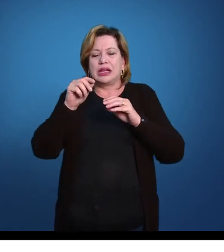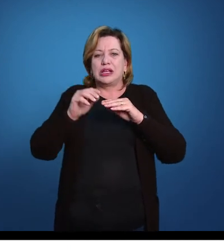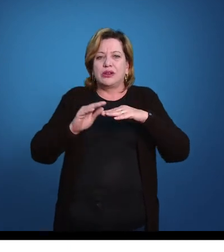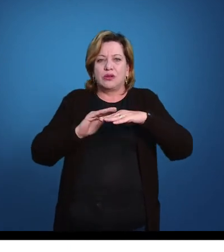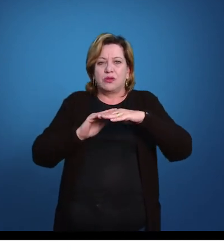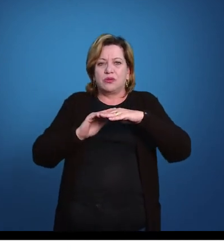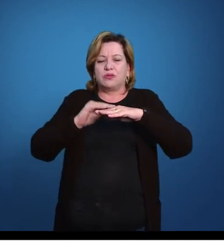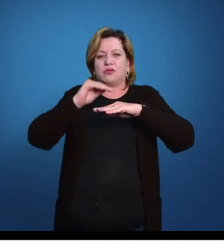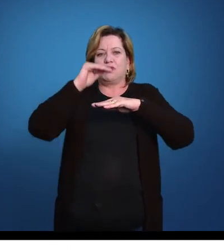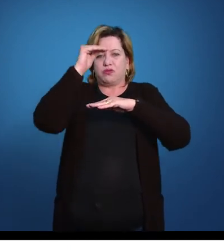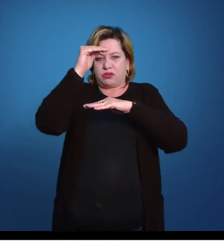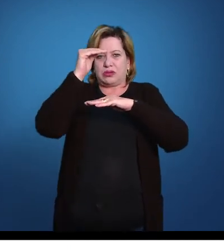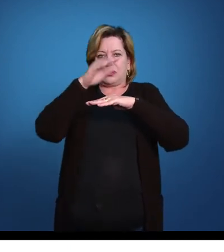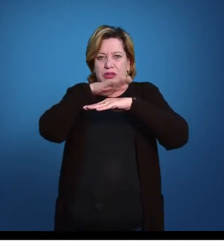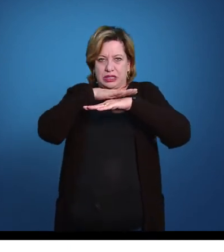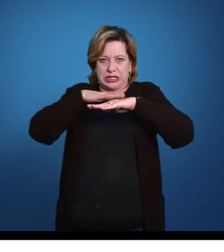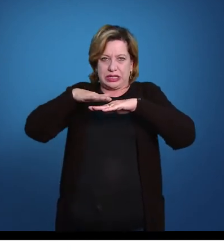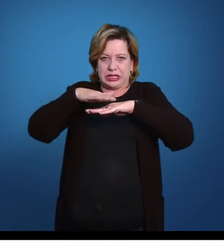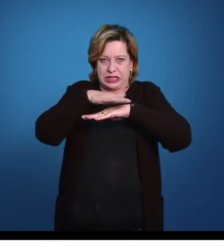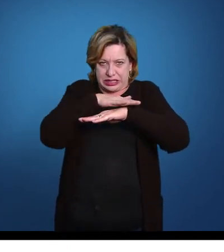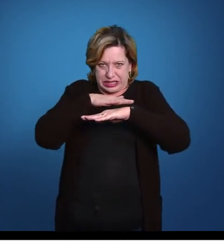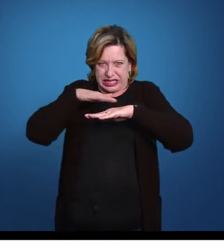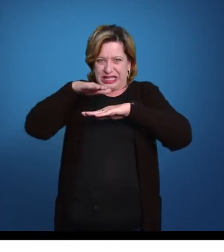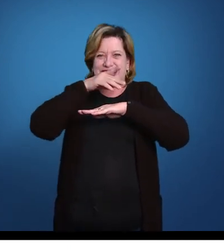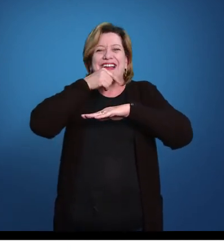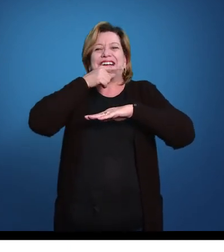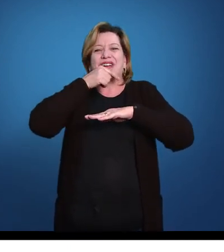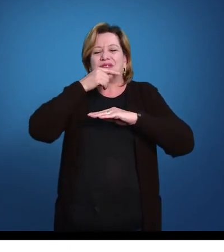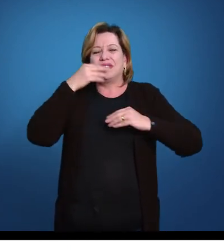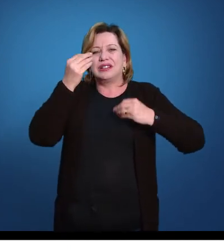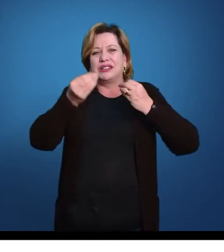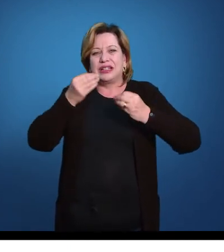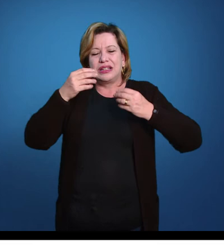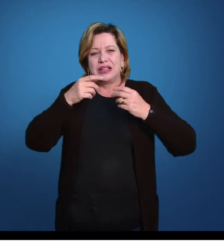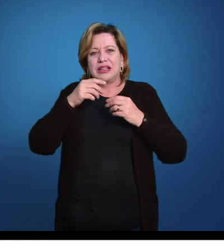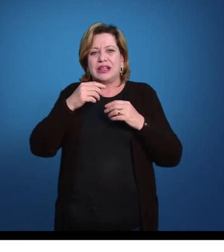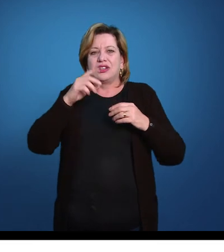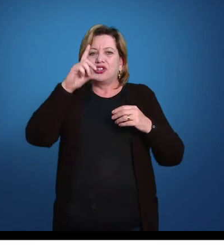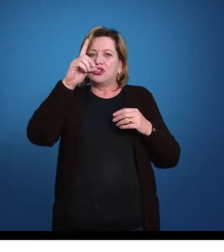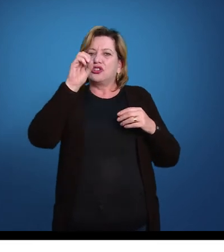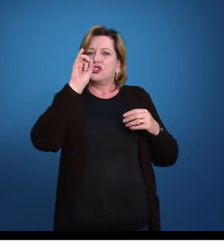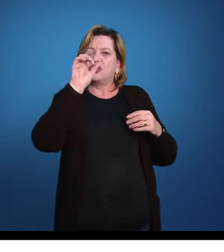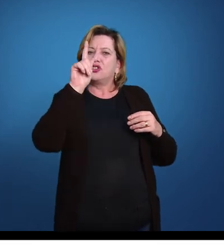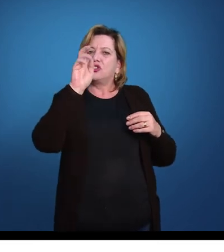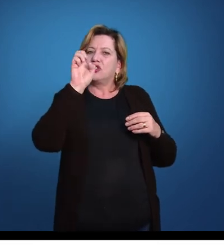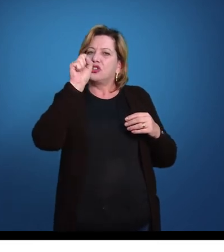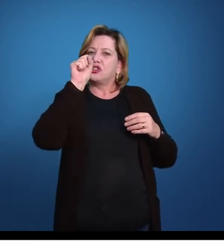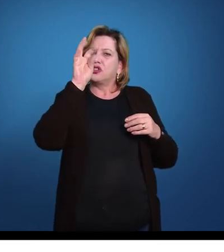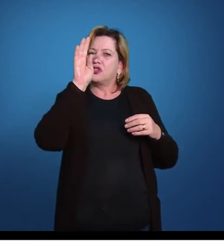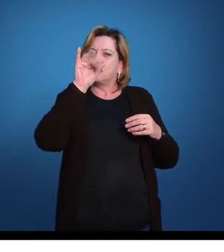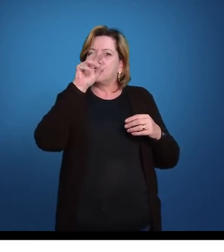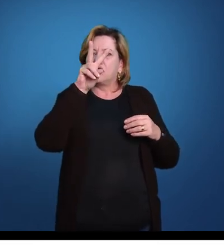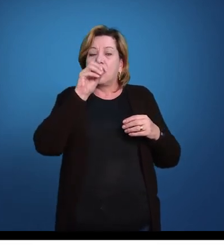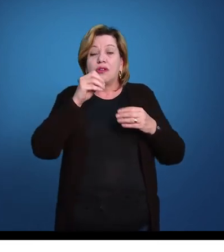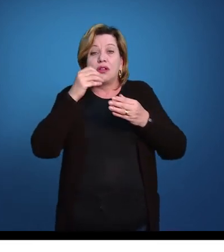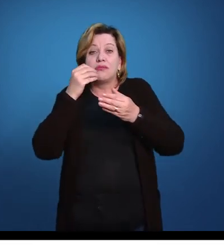para o substrato. Esses animais têm um trato digestivo incompleto, eles perderam secundariamente o ânus, tem uma boca, um